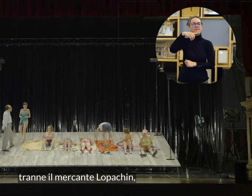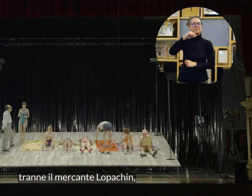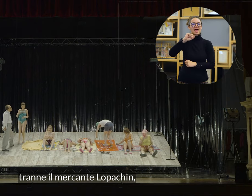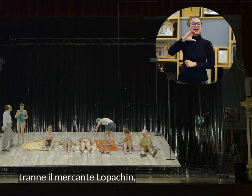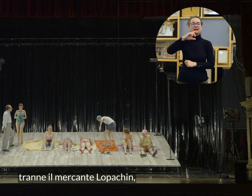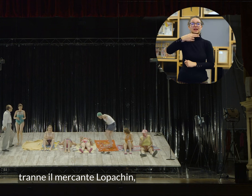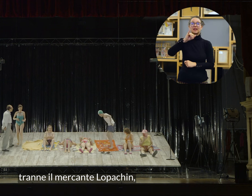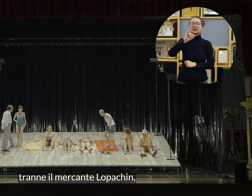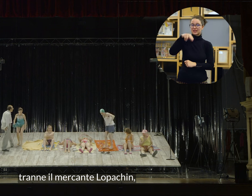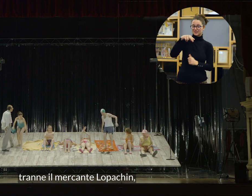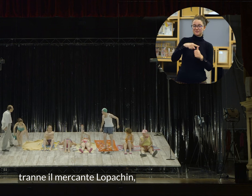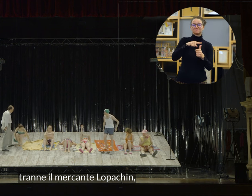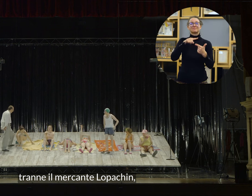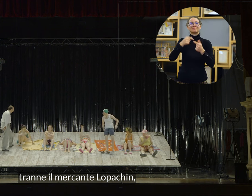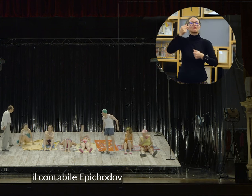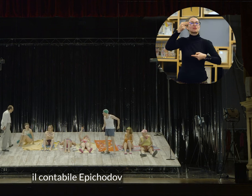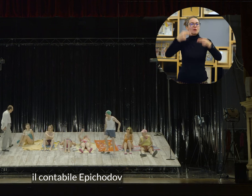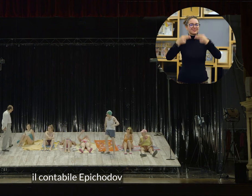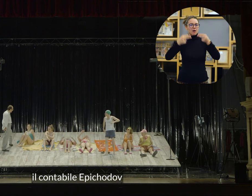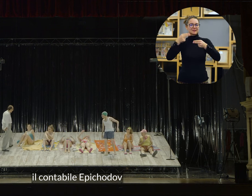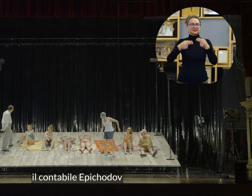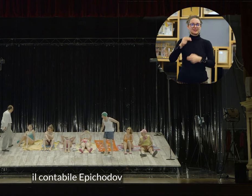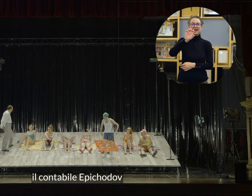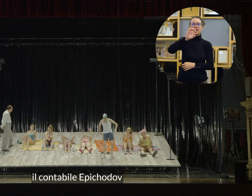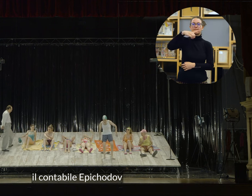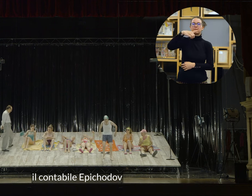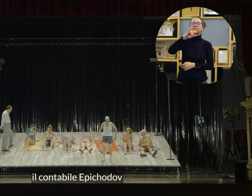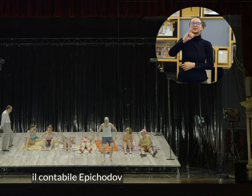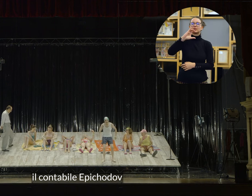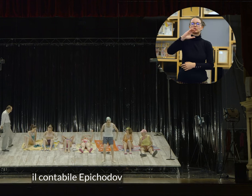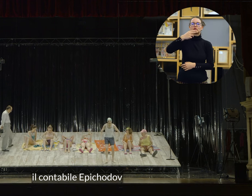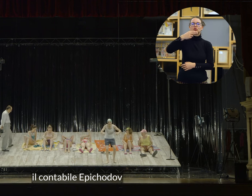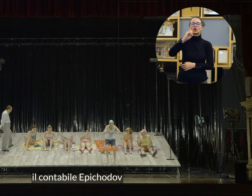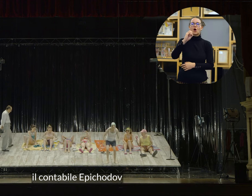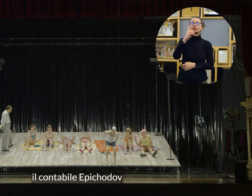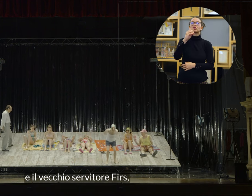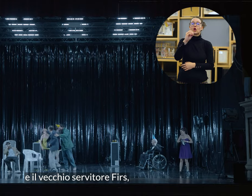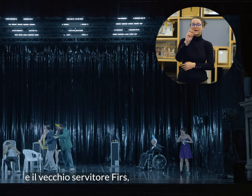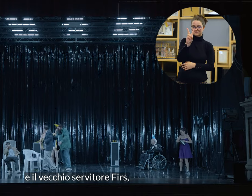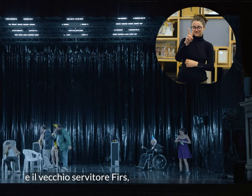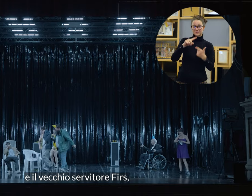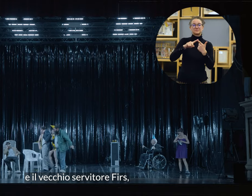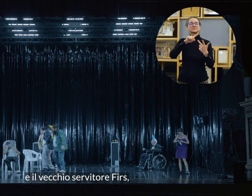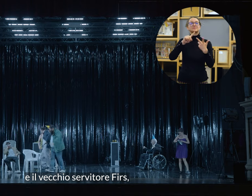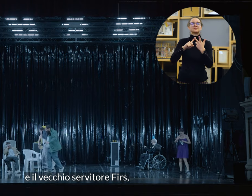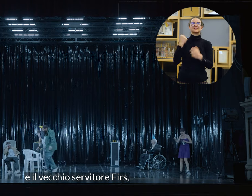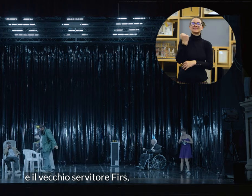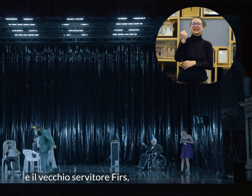mercante Lopakin, il contabile Epikodov e il vecchio servitore